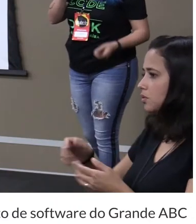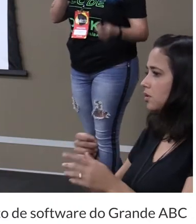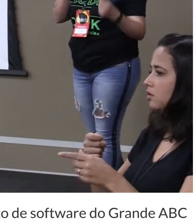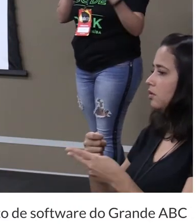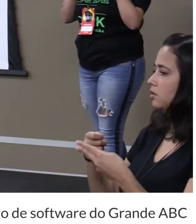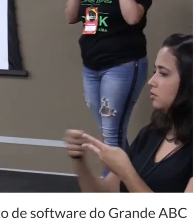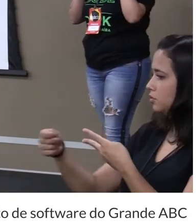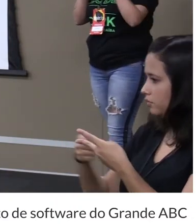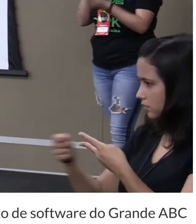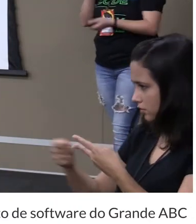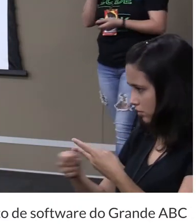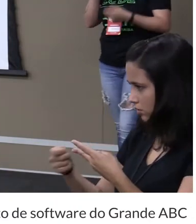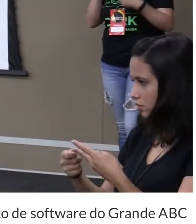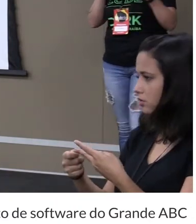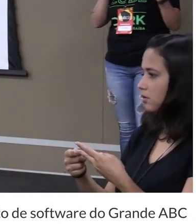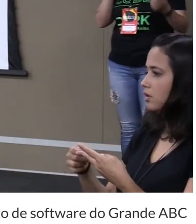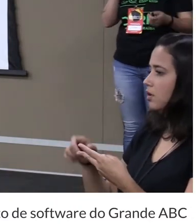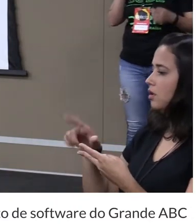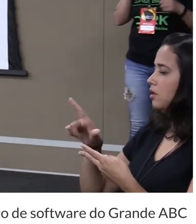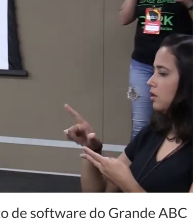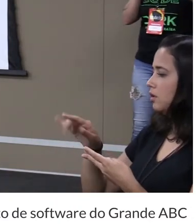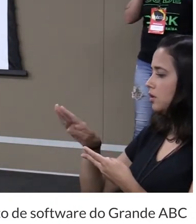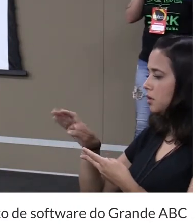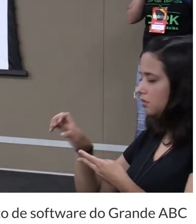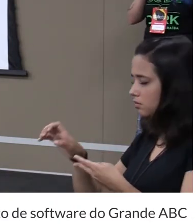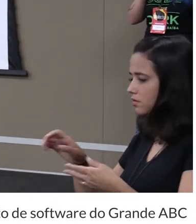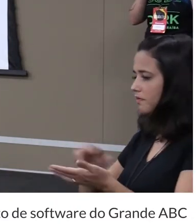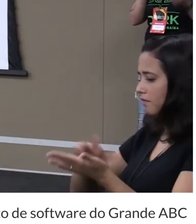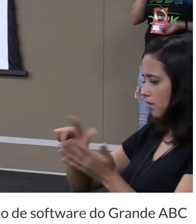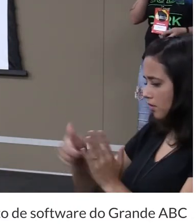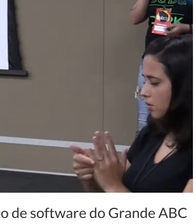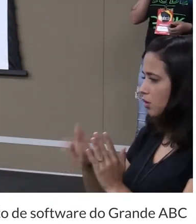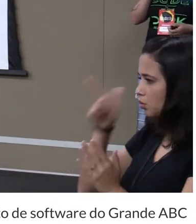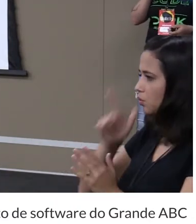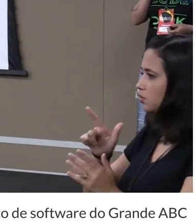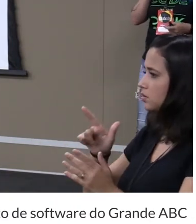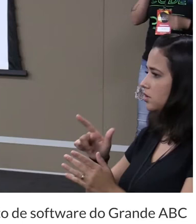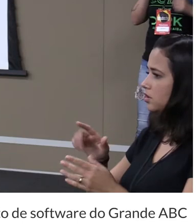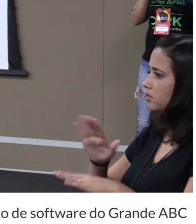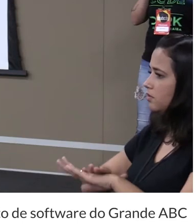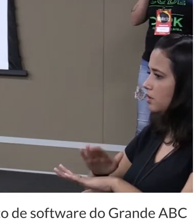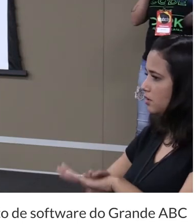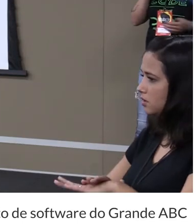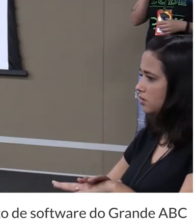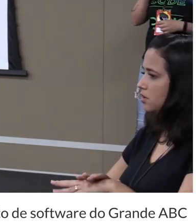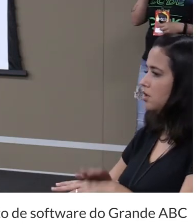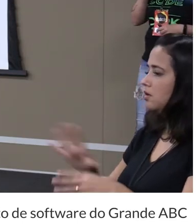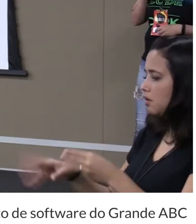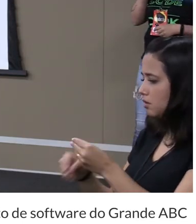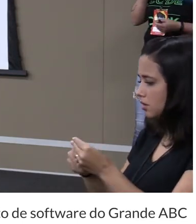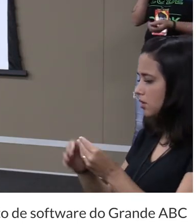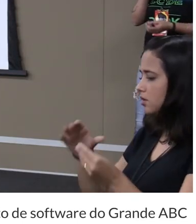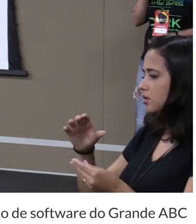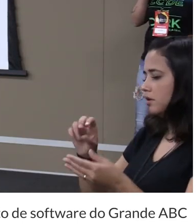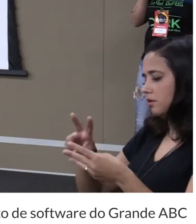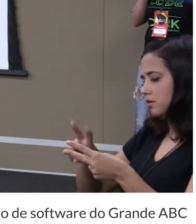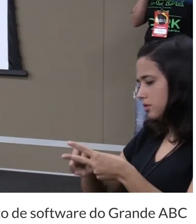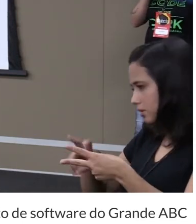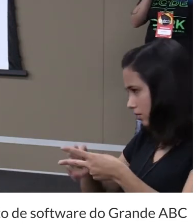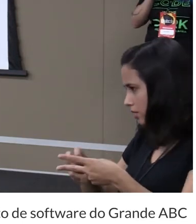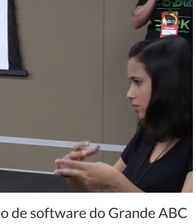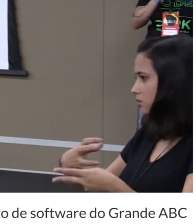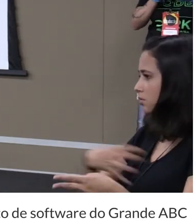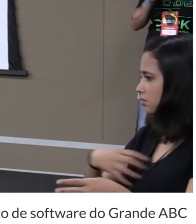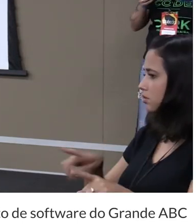lá o template liter os tals para conseguir fazer os nossos componentes a parte da HTML CSS e o comportamento